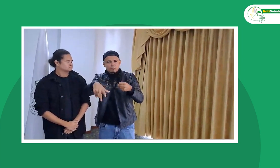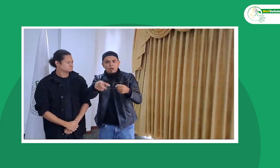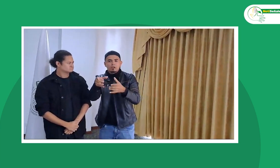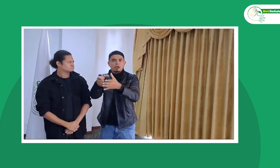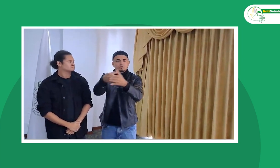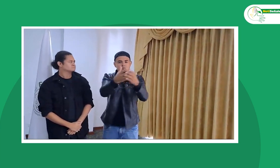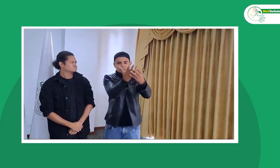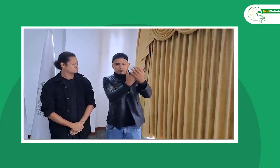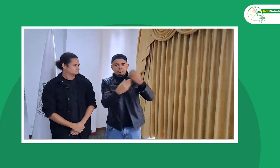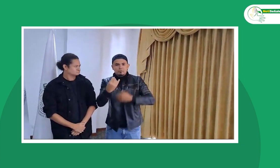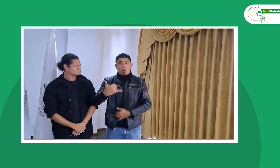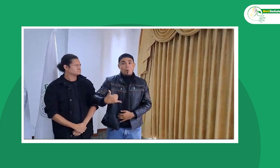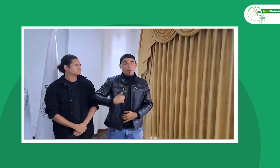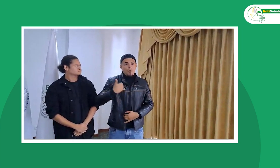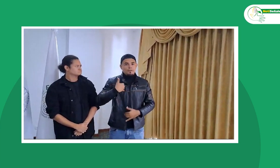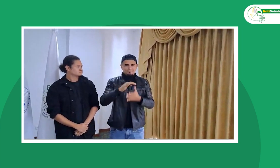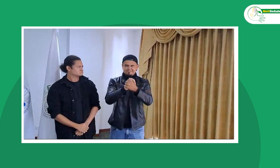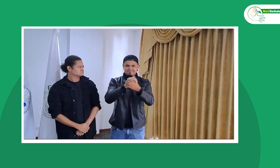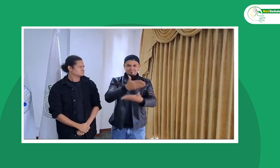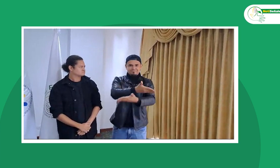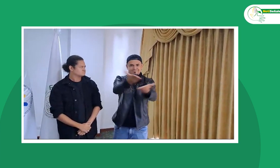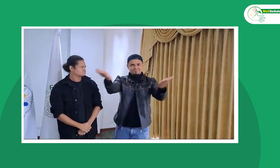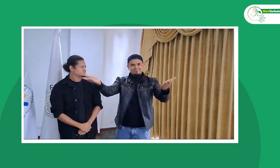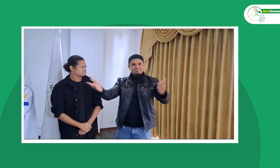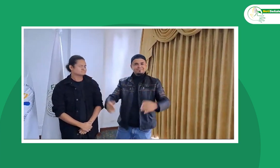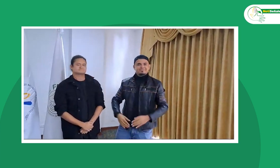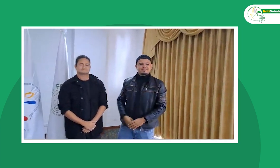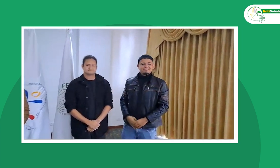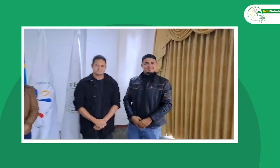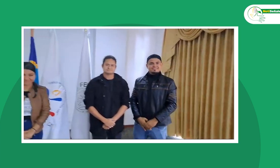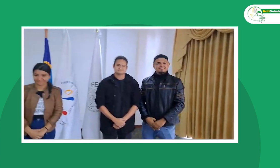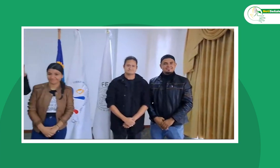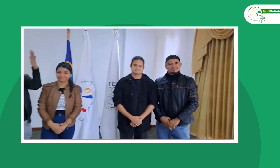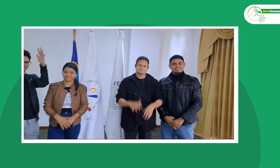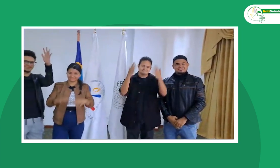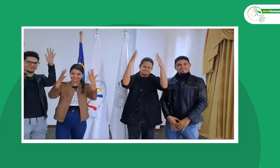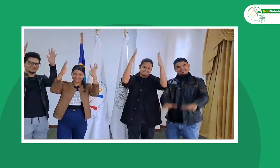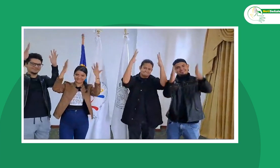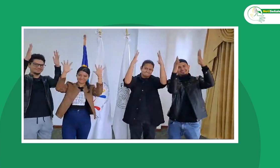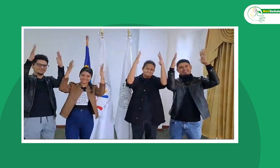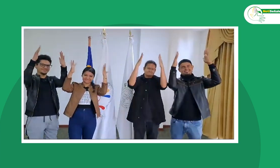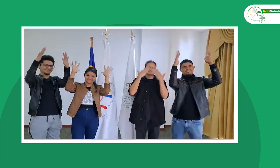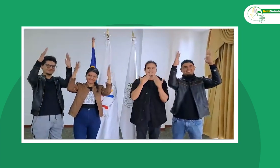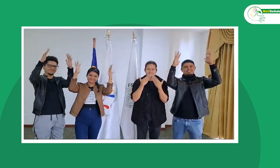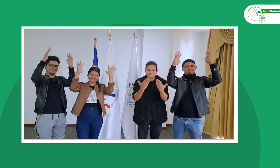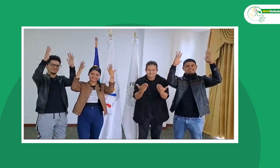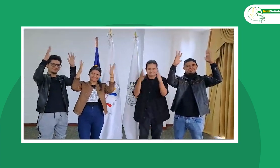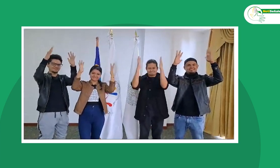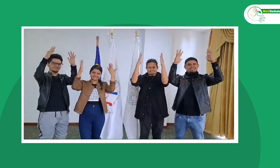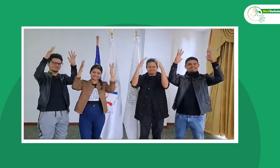trabajar unidos, reconociendo a los ciudadanos, las asociaciones y los jóvenes. Un saludo para todos.